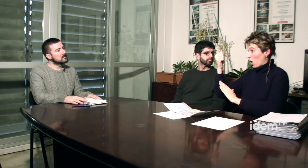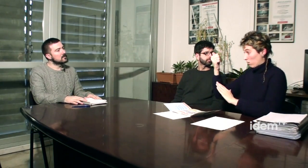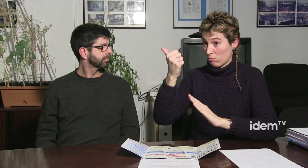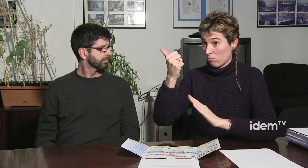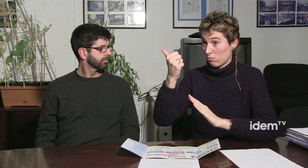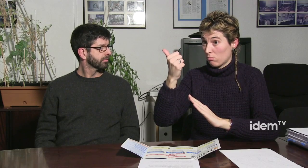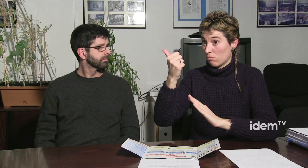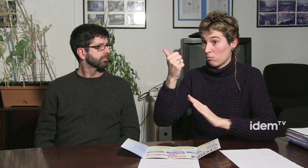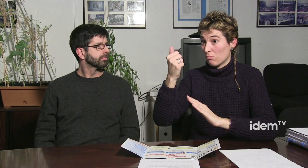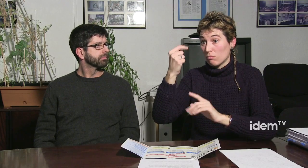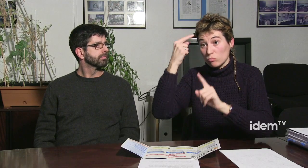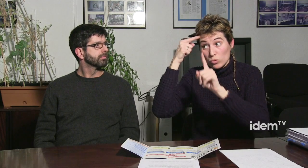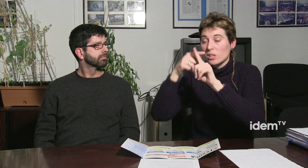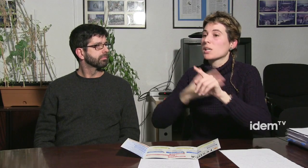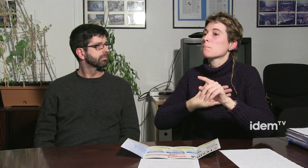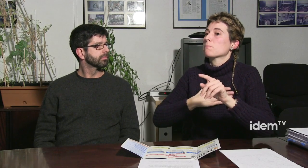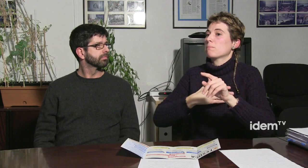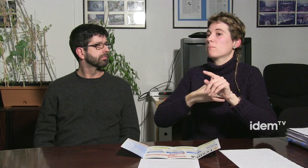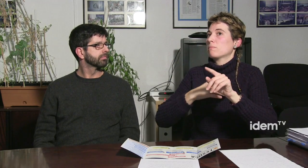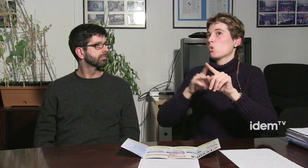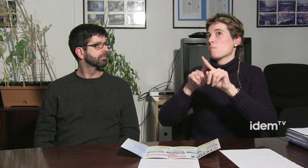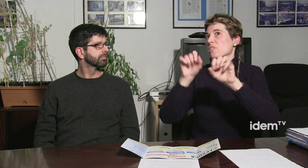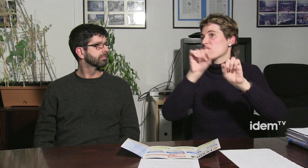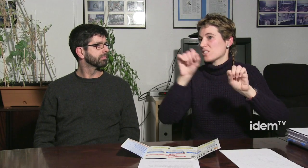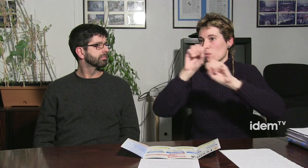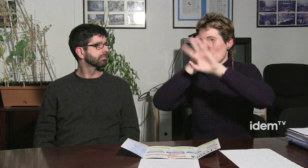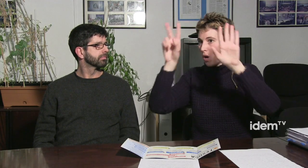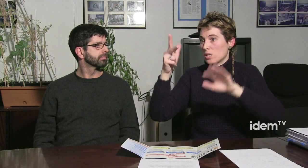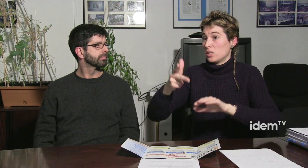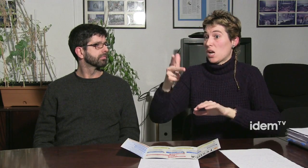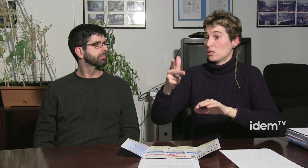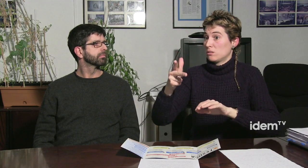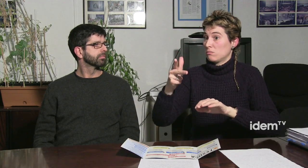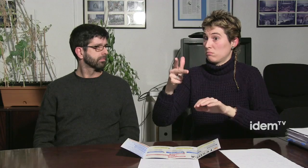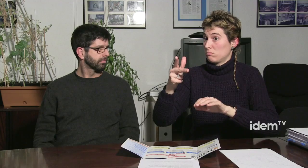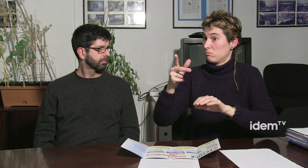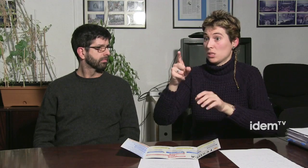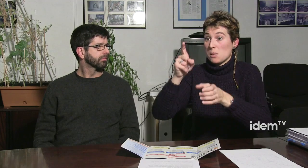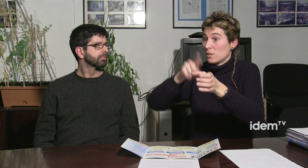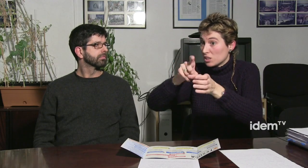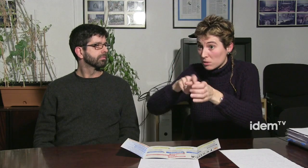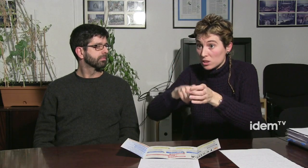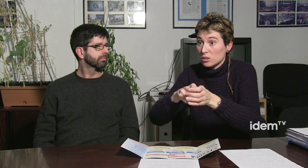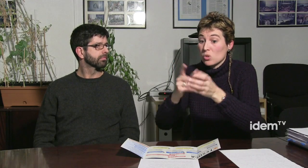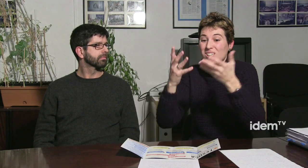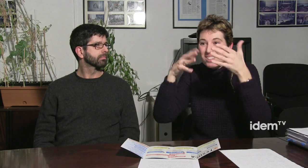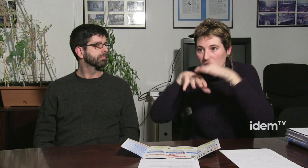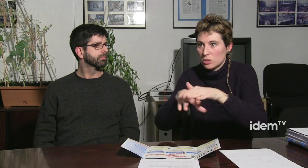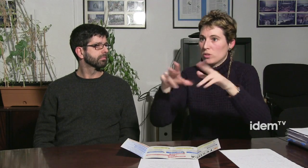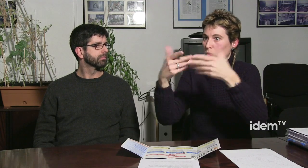en resum la entitat FESOCA el que vol és defensar els drets de les persones sordes el dret de